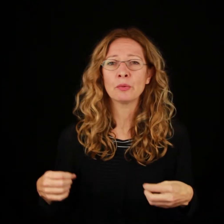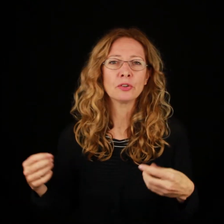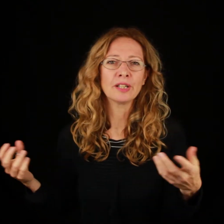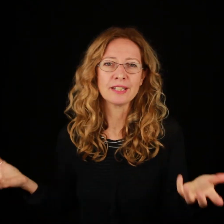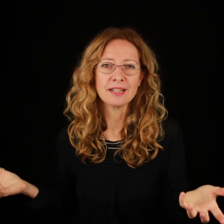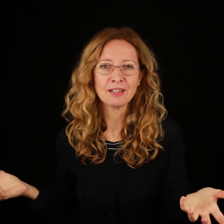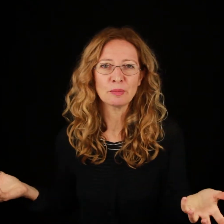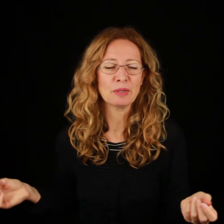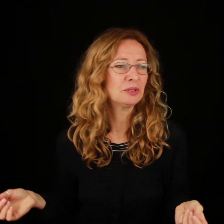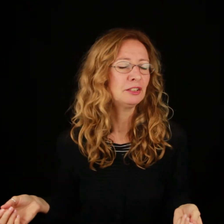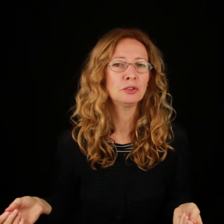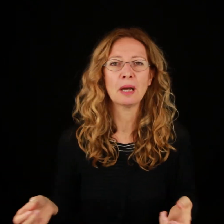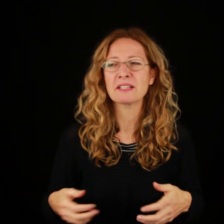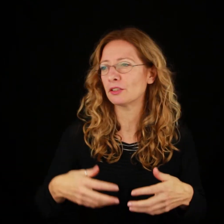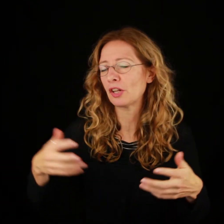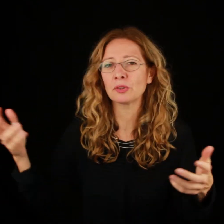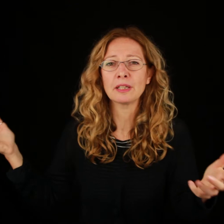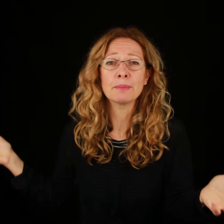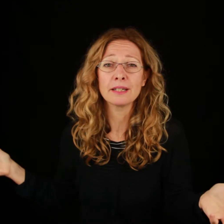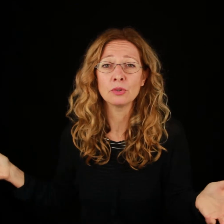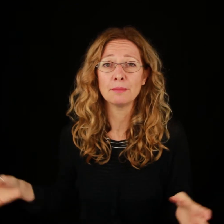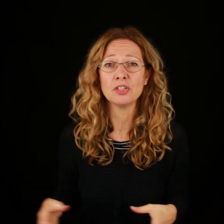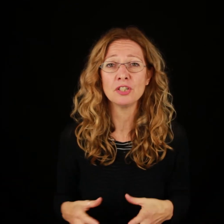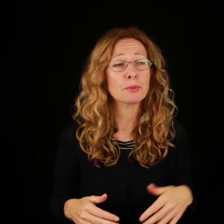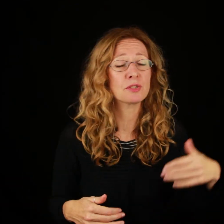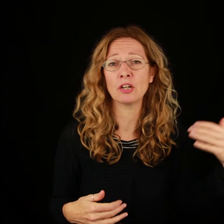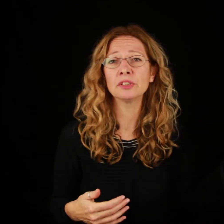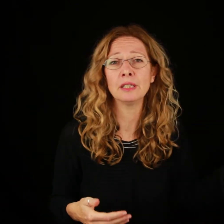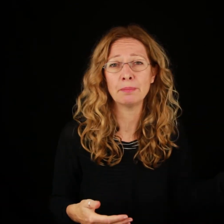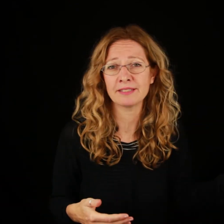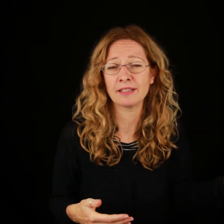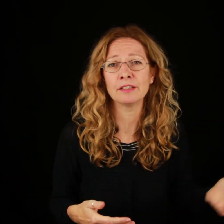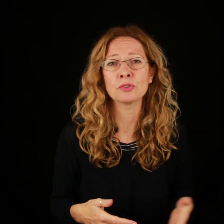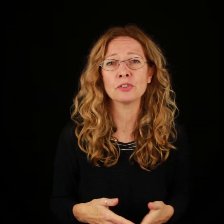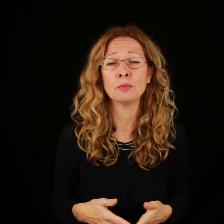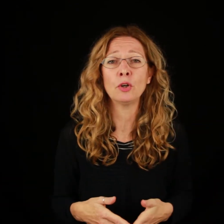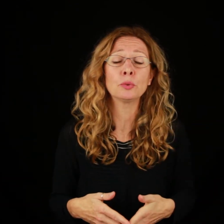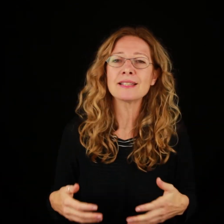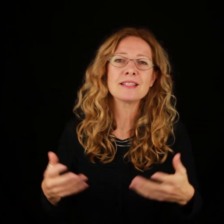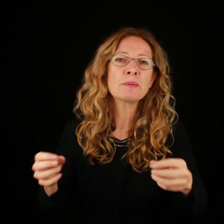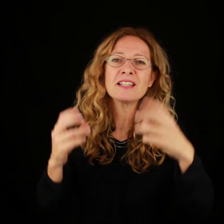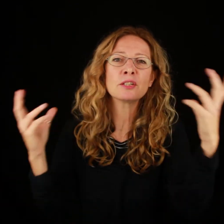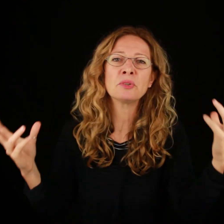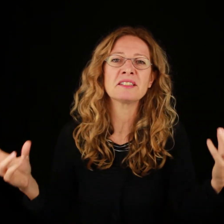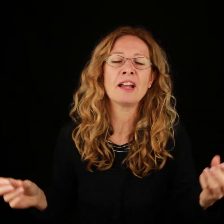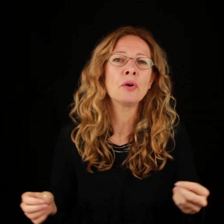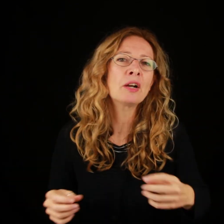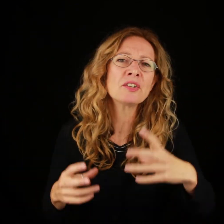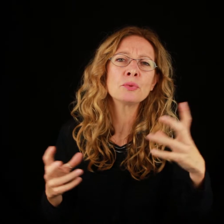una donna ricca, come abbiamo detto, ha passato la notte a bere con gli amici, le prossime notti le passerà nello stesso modo, anzi la presenza di un estraneo è quasi un